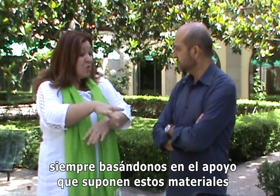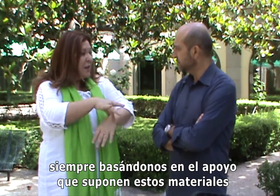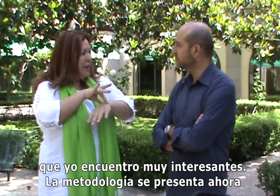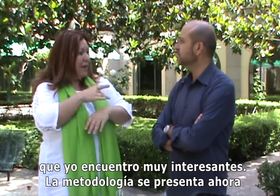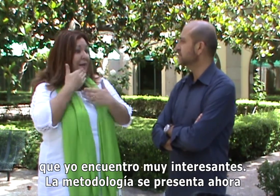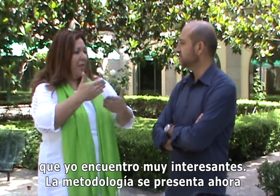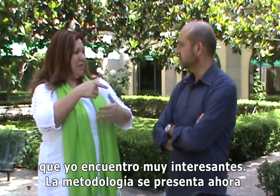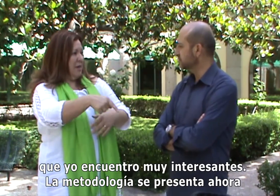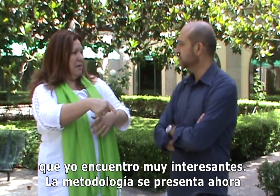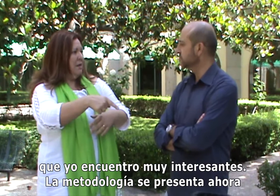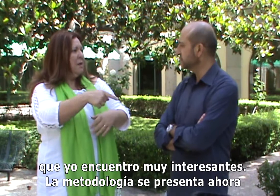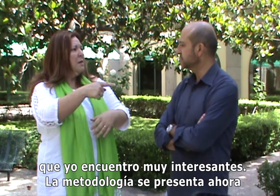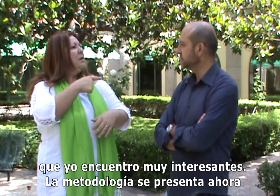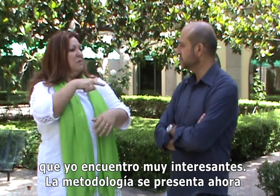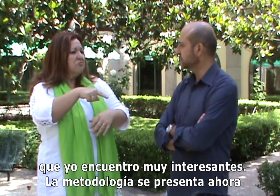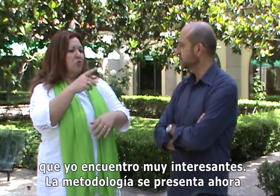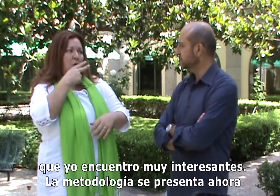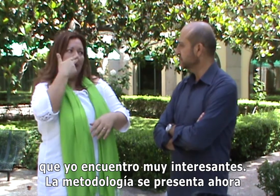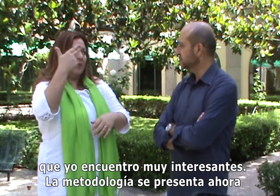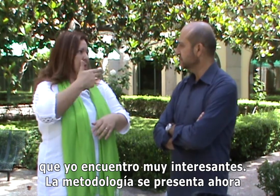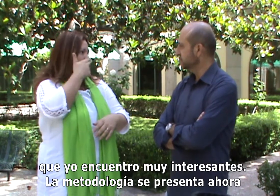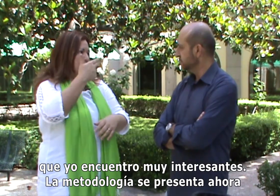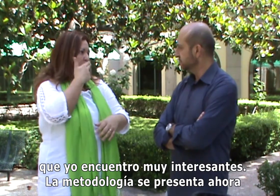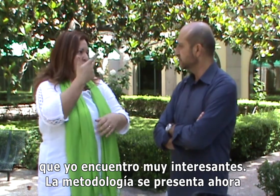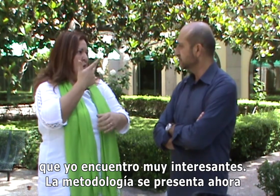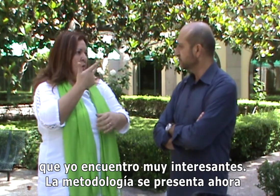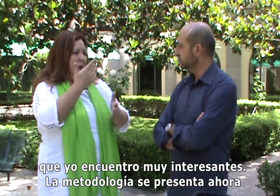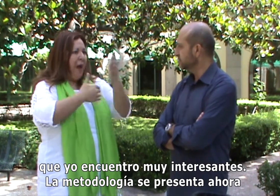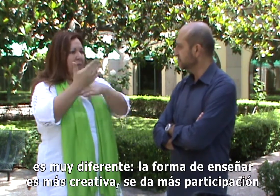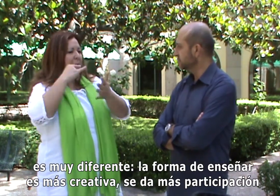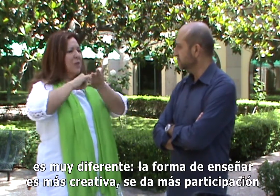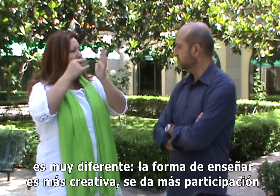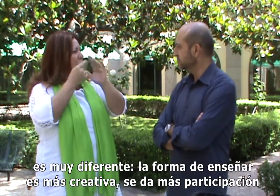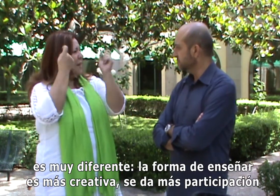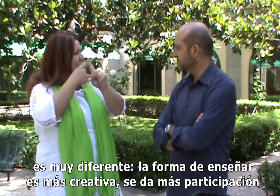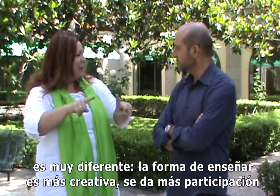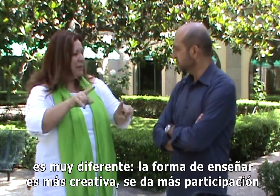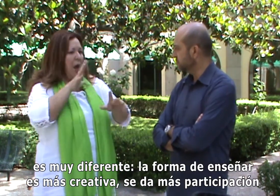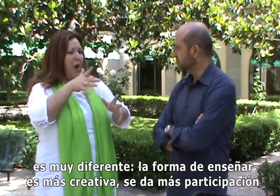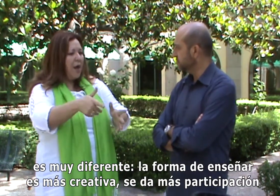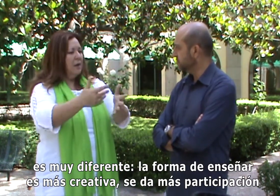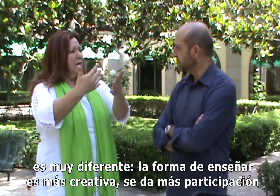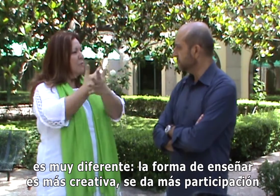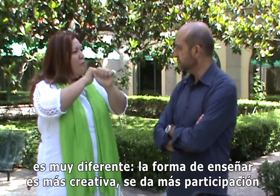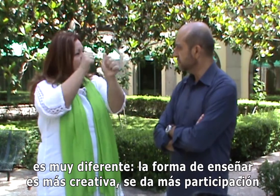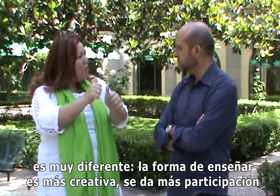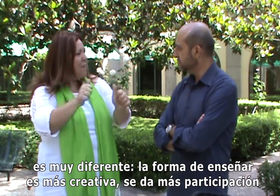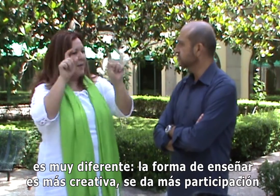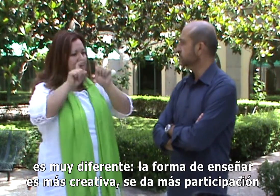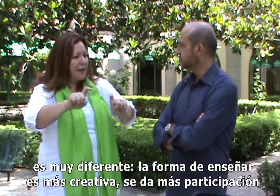materiales, que yo encuentro muy interesantes. La metodología se presenta ahora, es muy diferente. La forma de enseñar es más creativa,